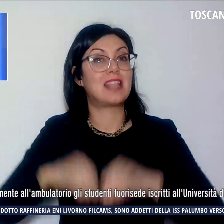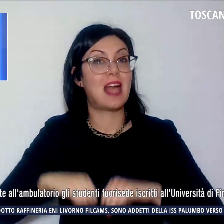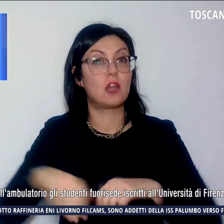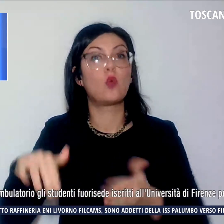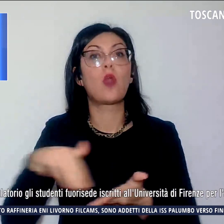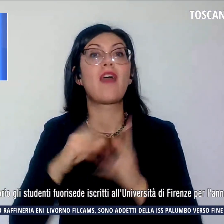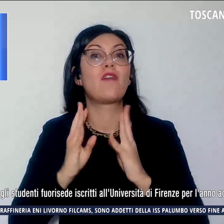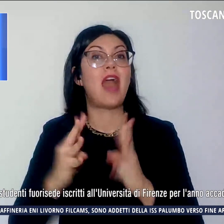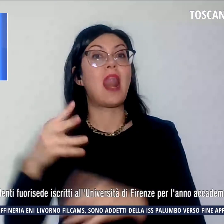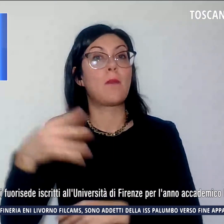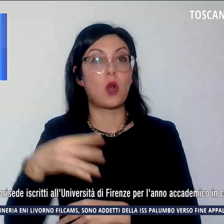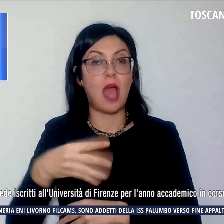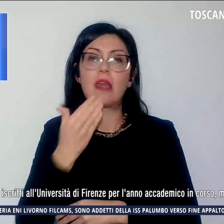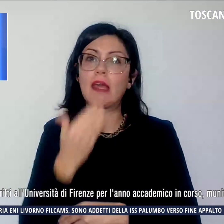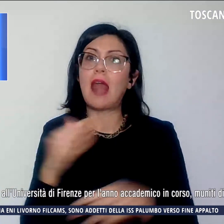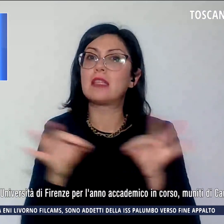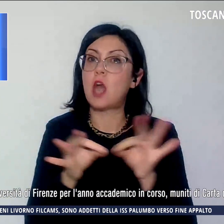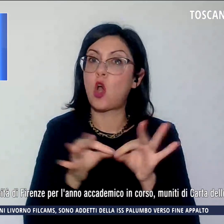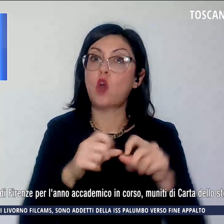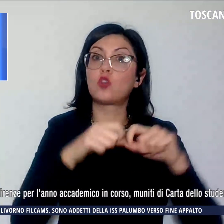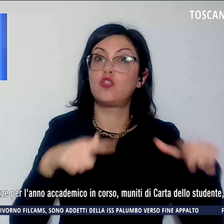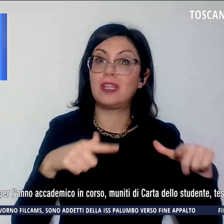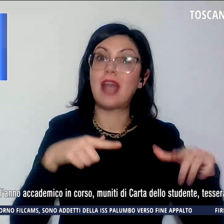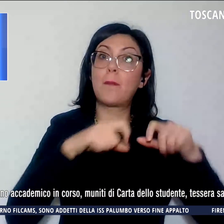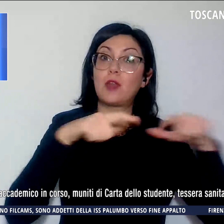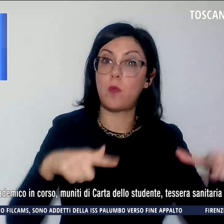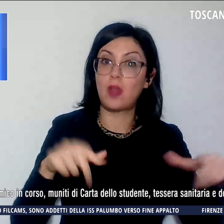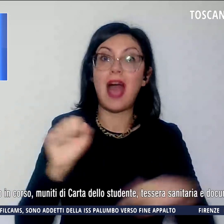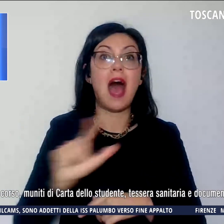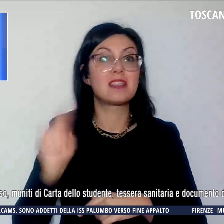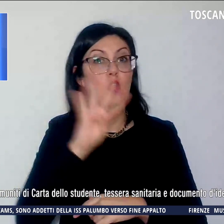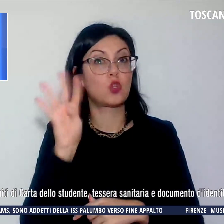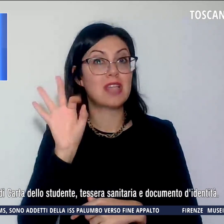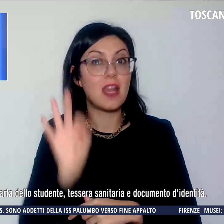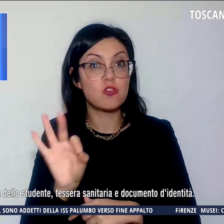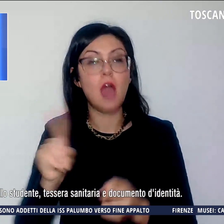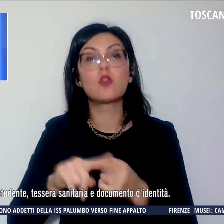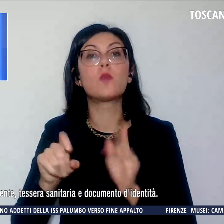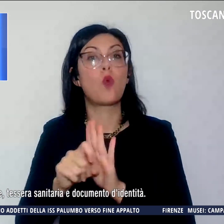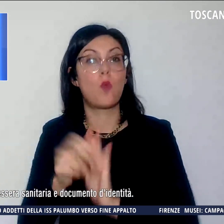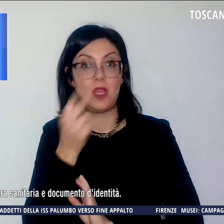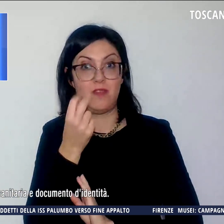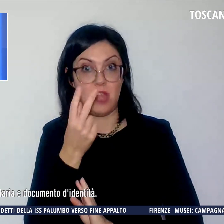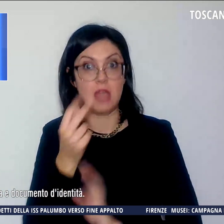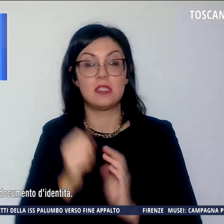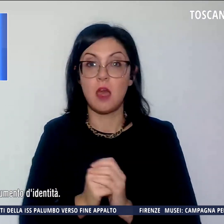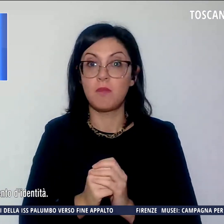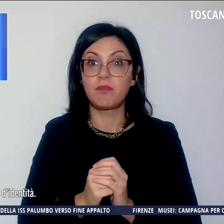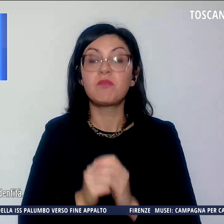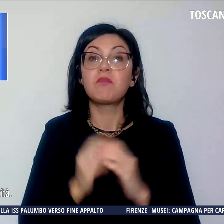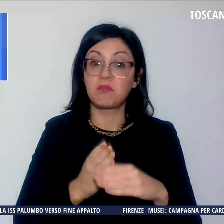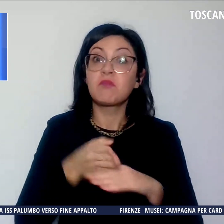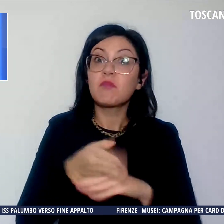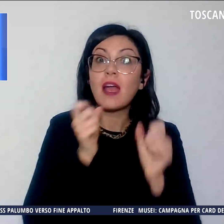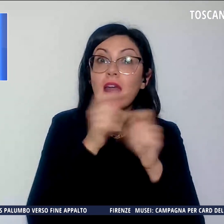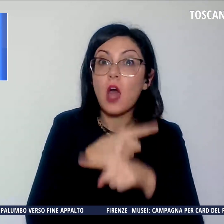ad un accordo con Città Metropolitana, Asle Toscana Centro e Comune di Firenze. Possono accedere gratuitamente all